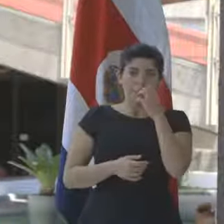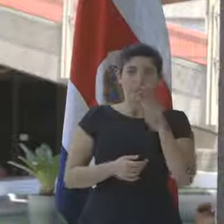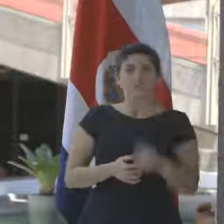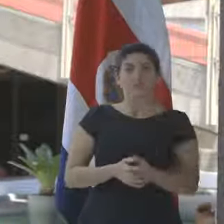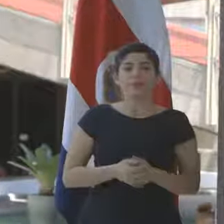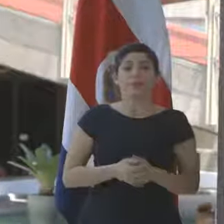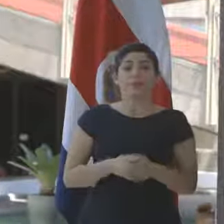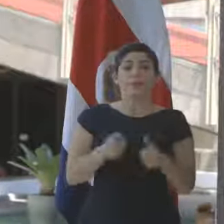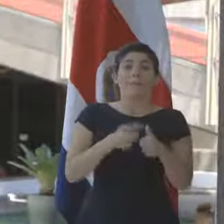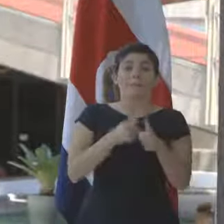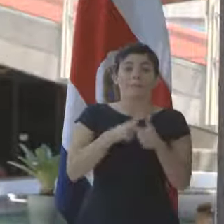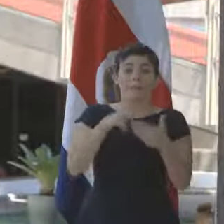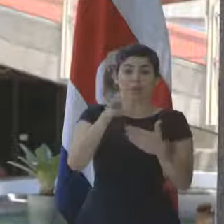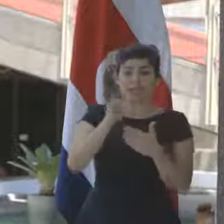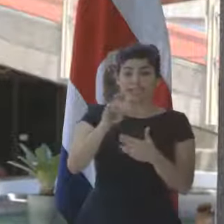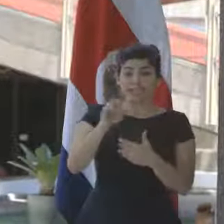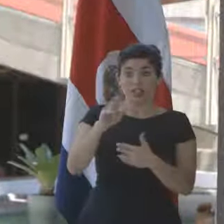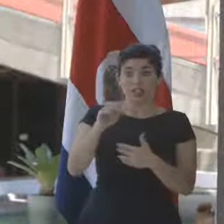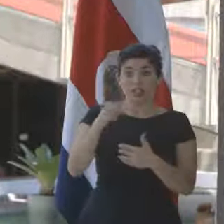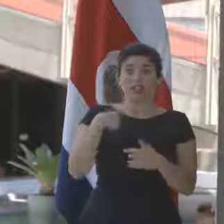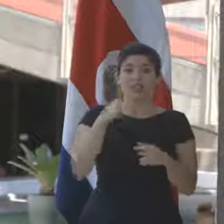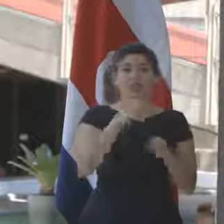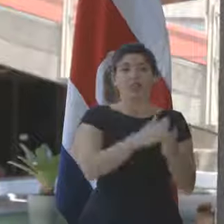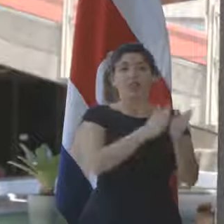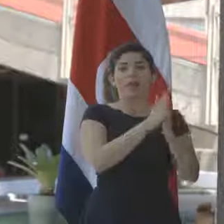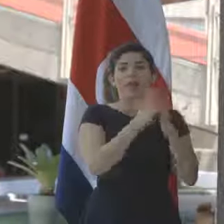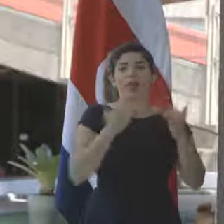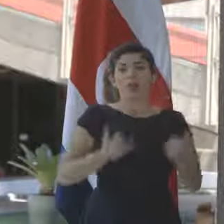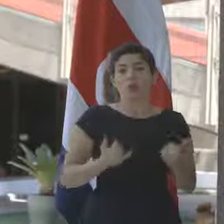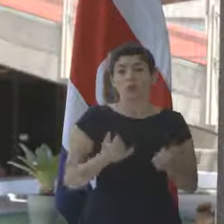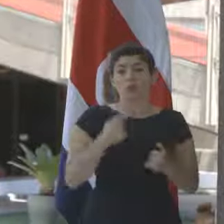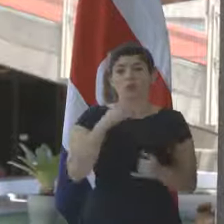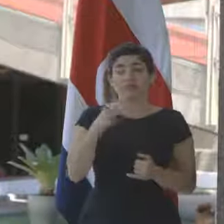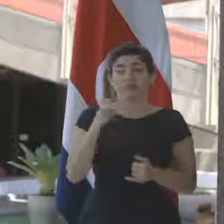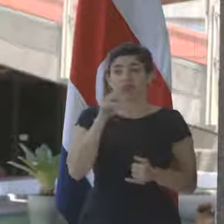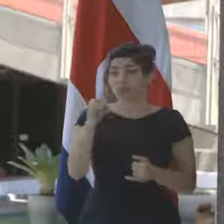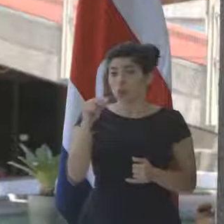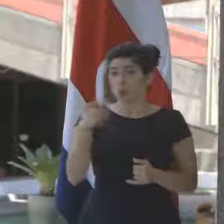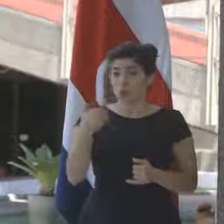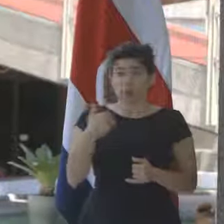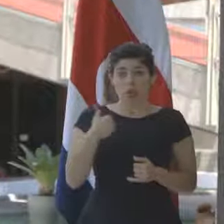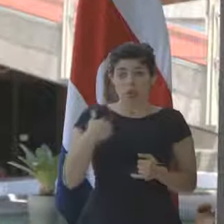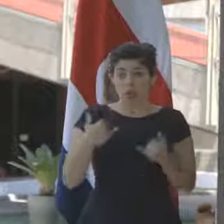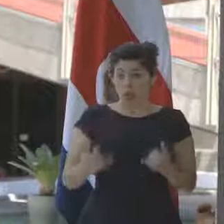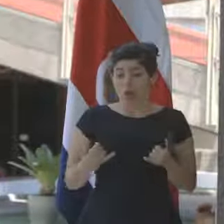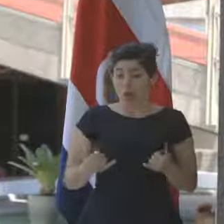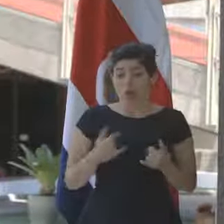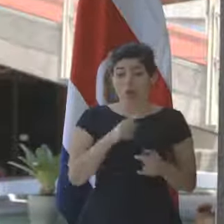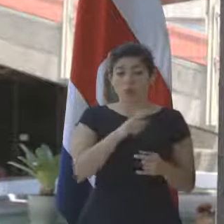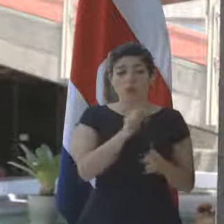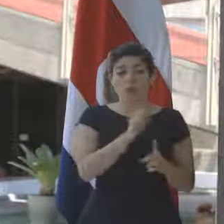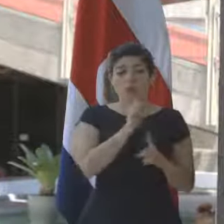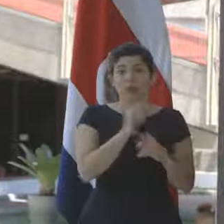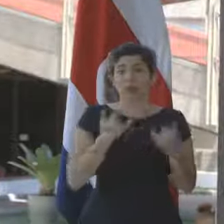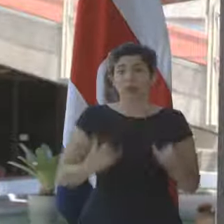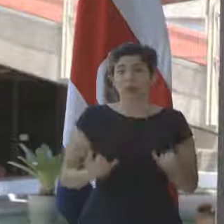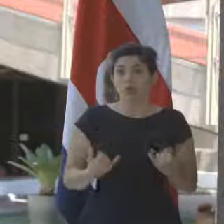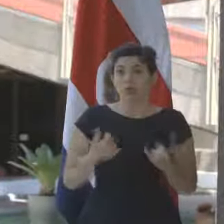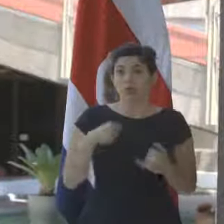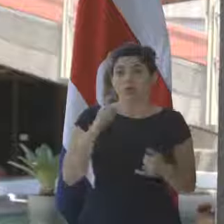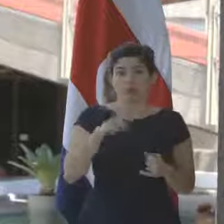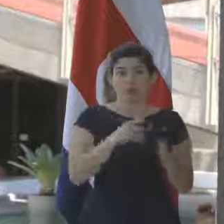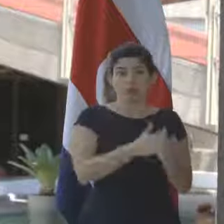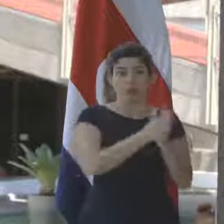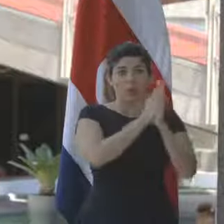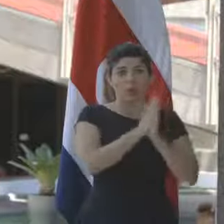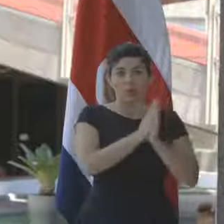Empezando por el proyecto, tendría que pedir una actualización. Soy sincero, no tengo presente cuál es su estatus actual. Tendría que